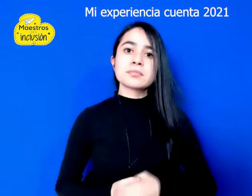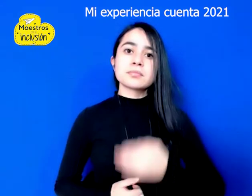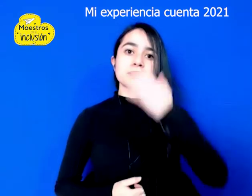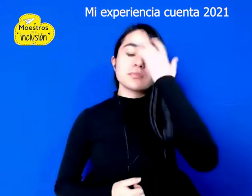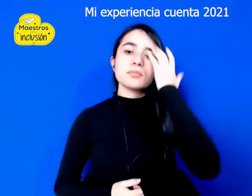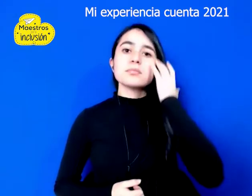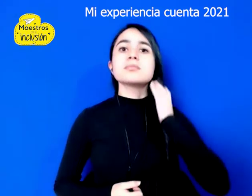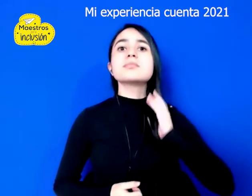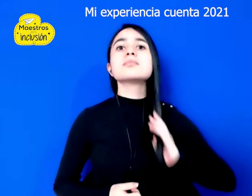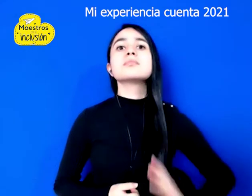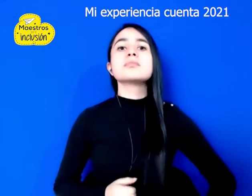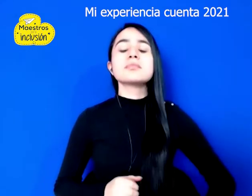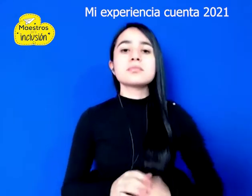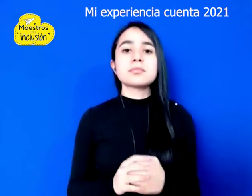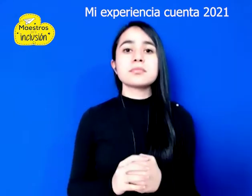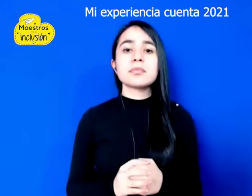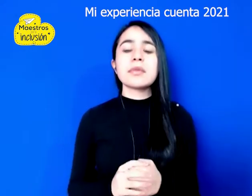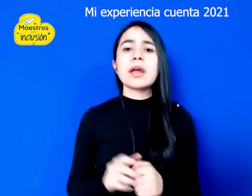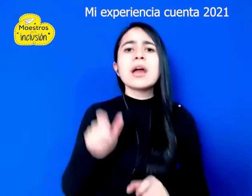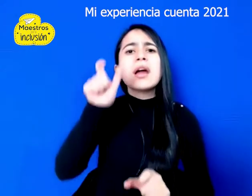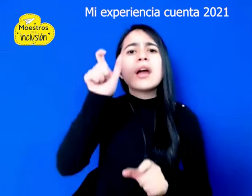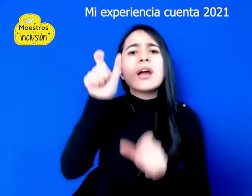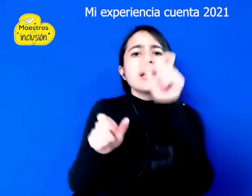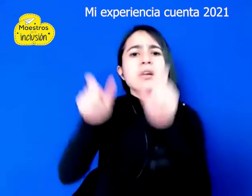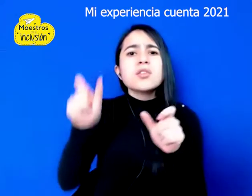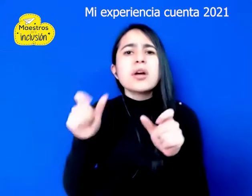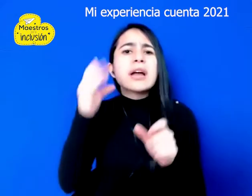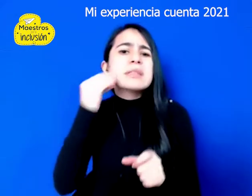¿Qué tipo de experiencias se pueden presentar?